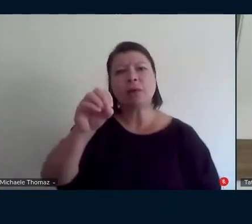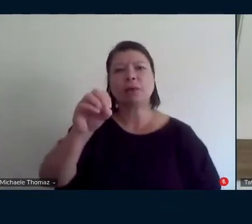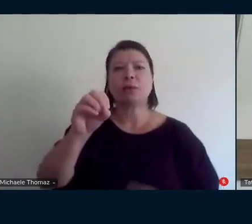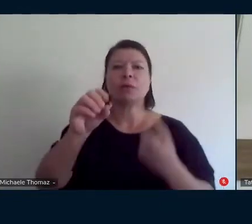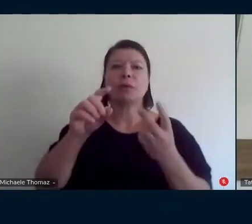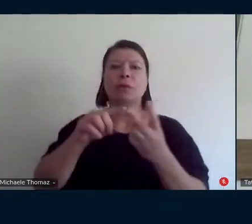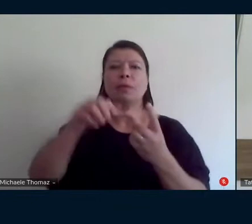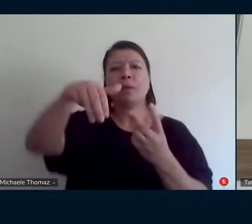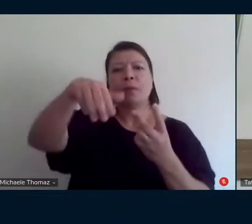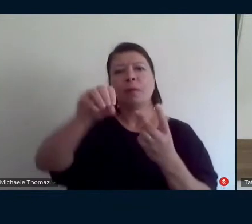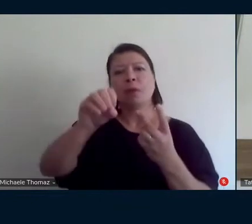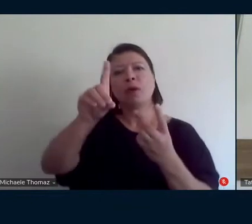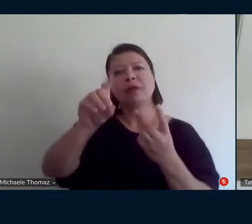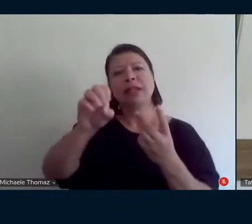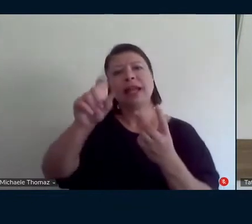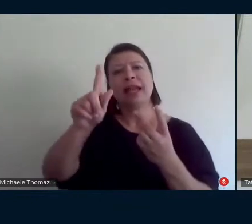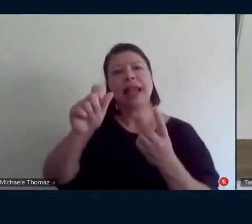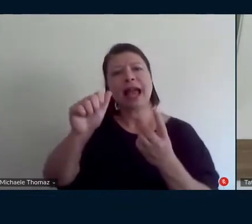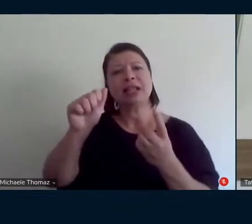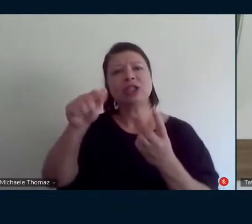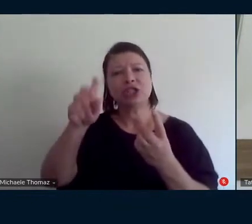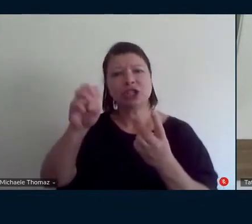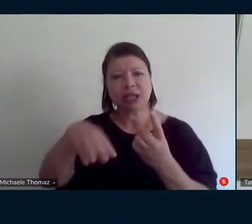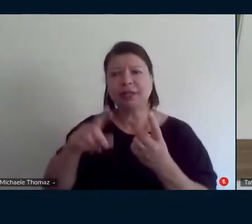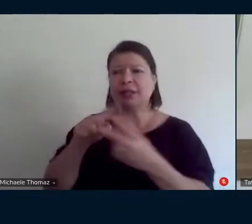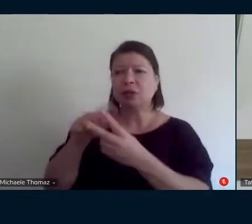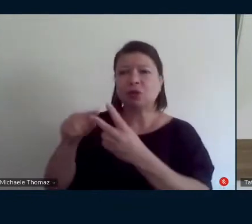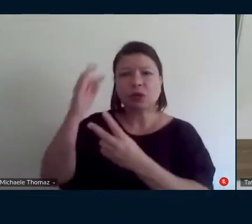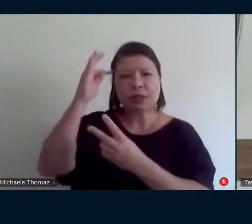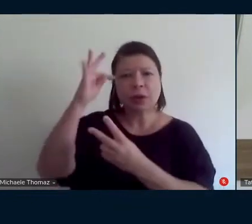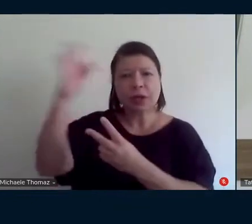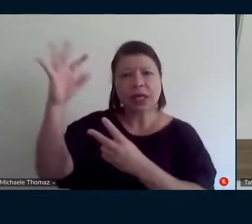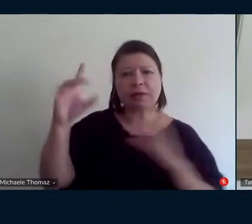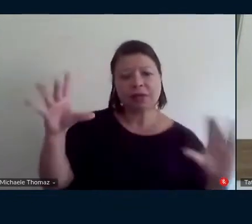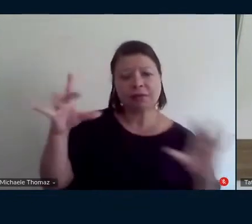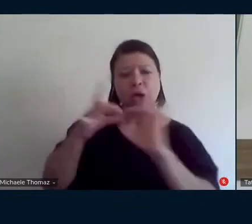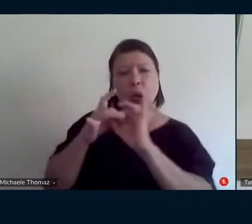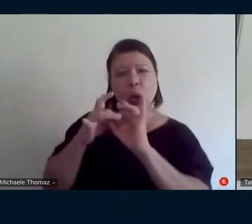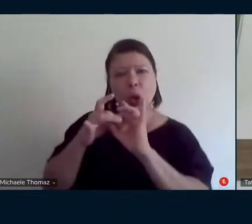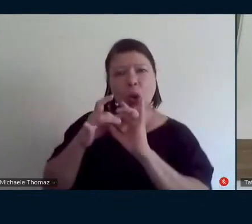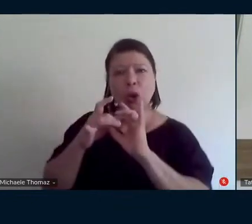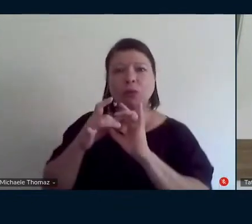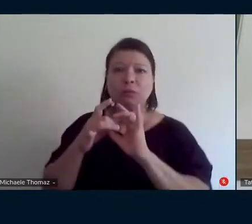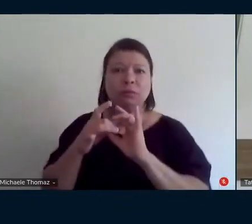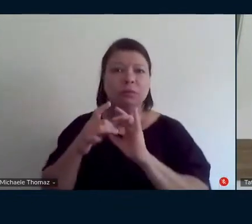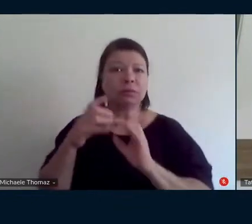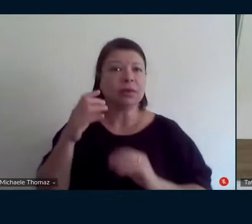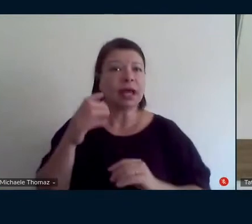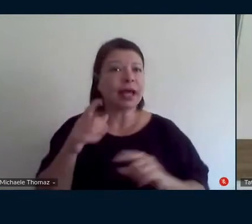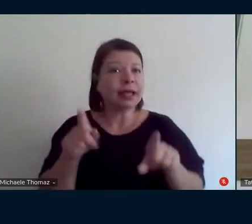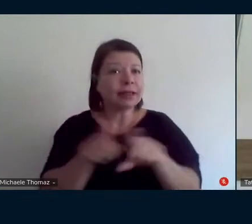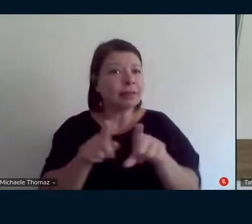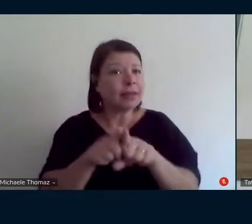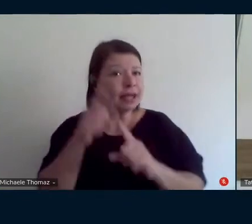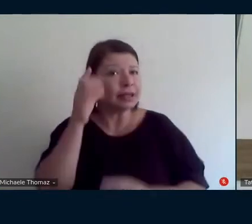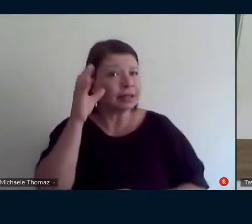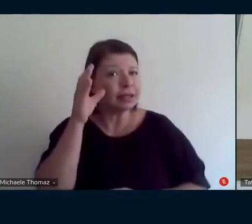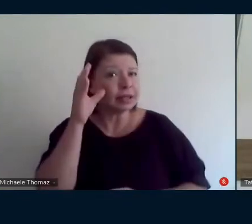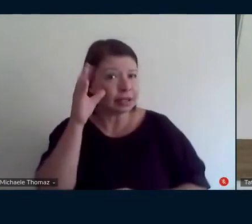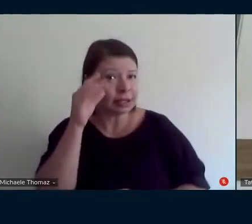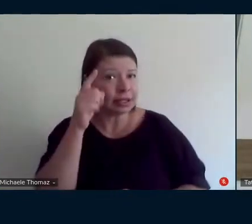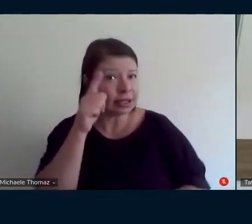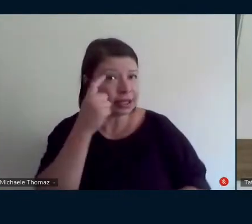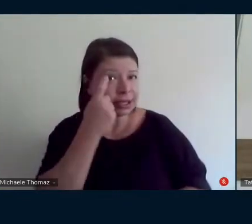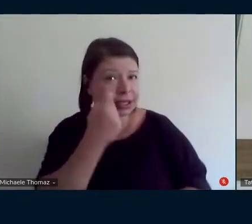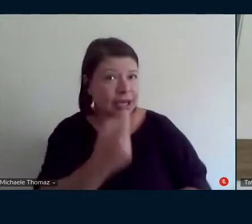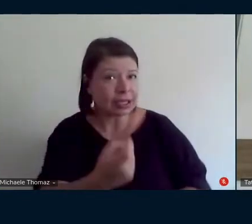passar o tempo é que tem uma questão que é muito interessante no texto que é o conceito de corpo como